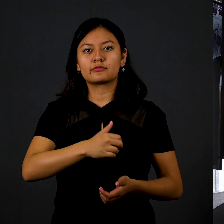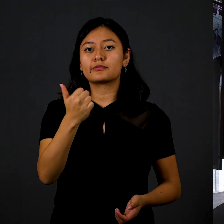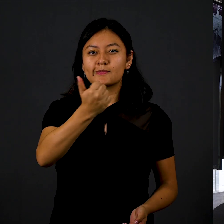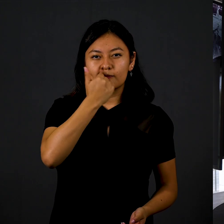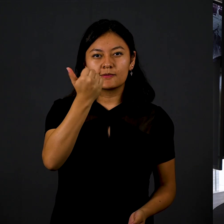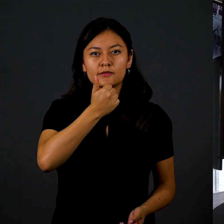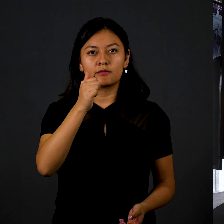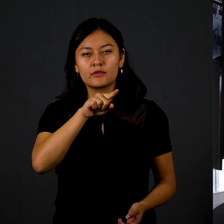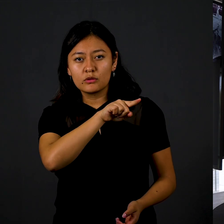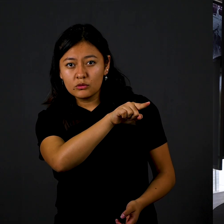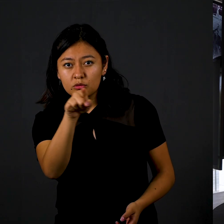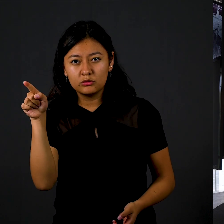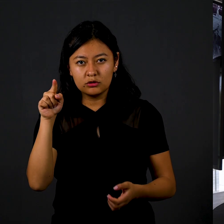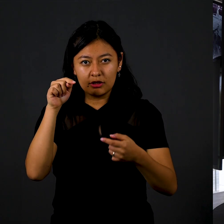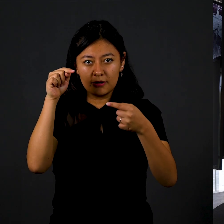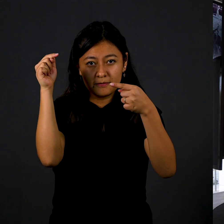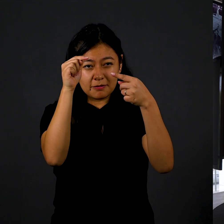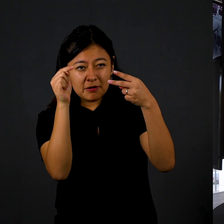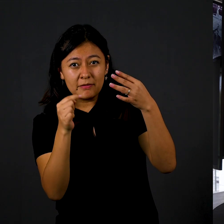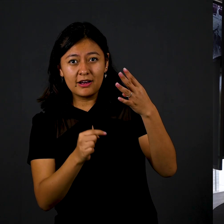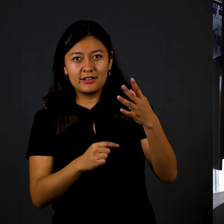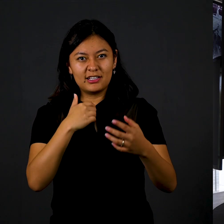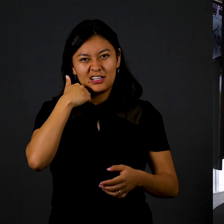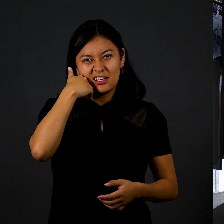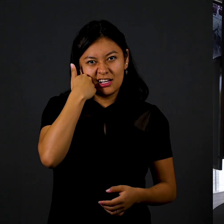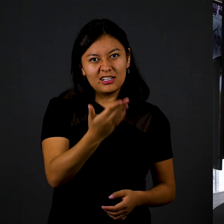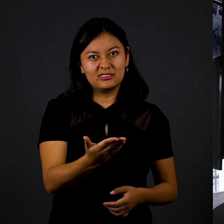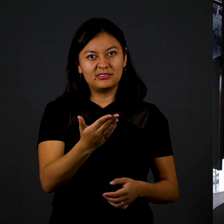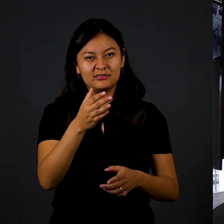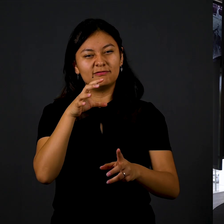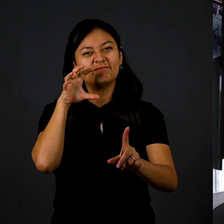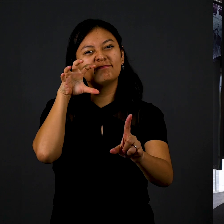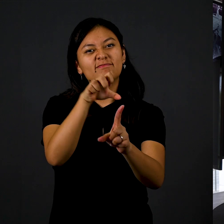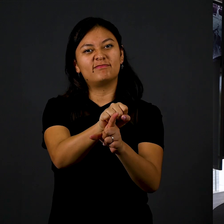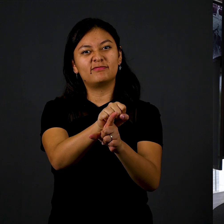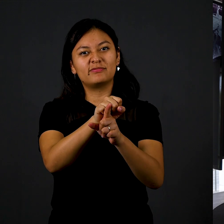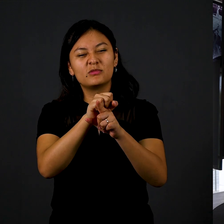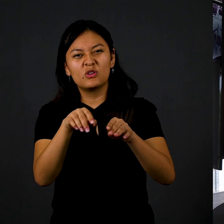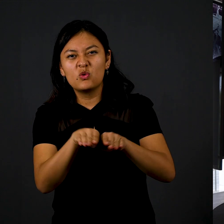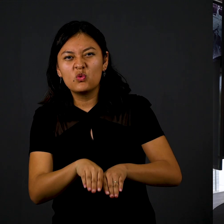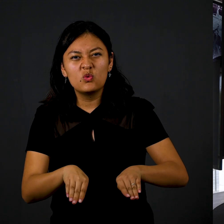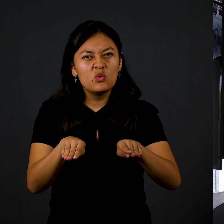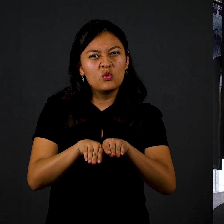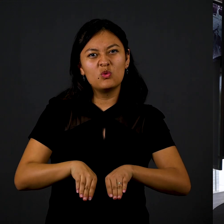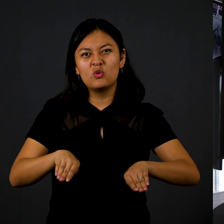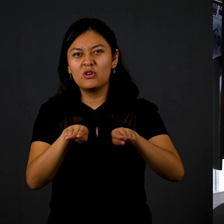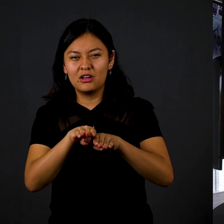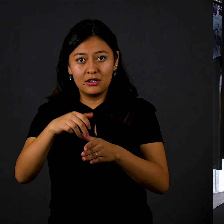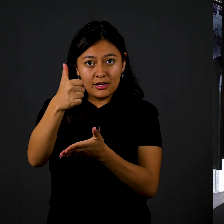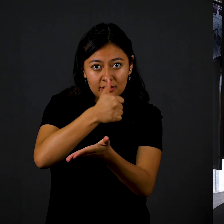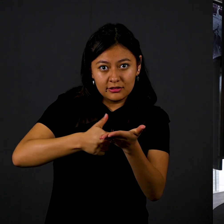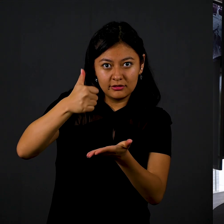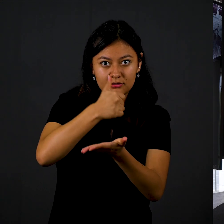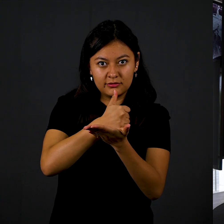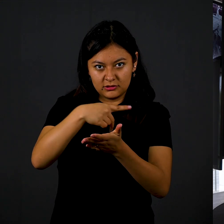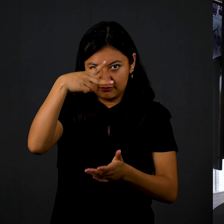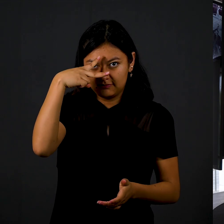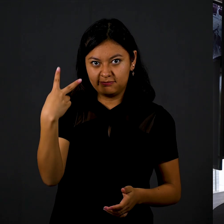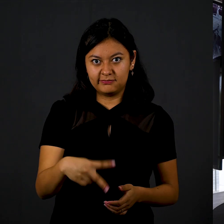Y la manera en que los estudiantes hicieron realidad sus demandas fue saliendo a las calles y tomando el zócalo